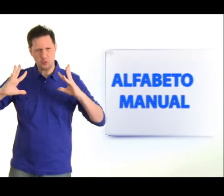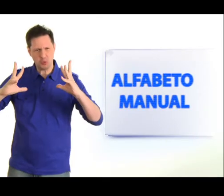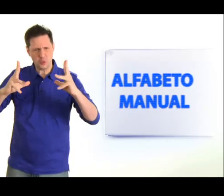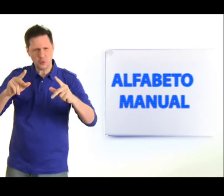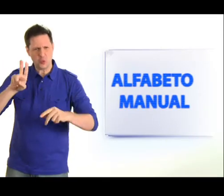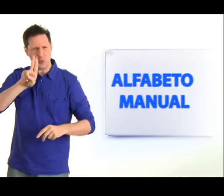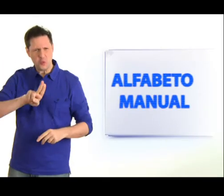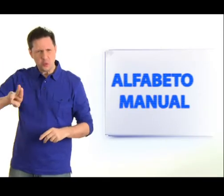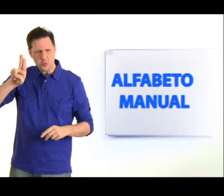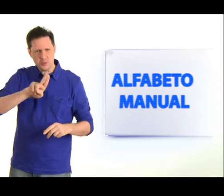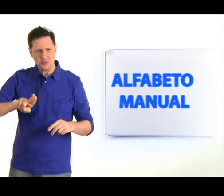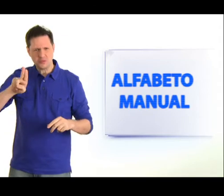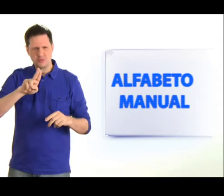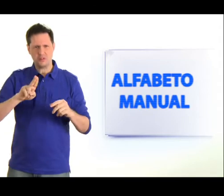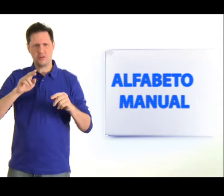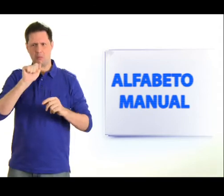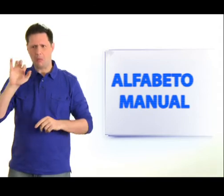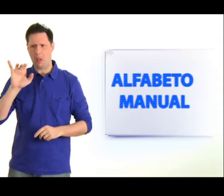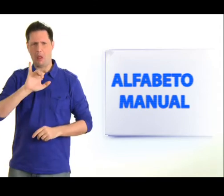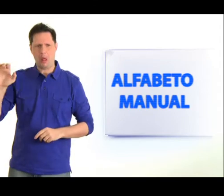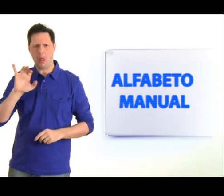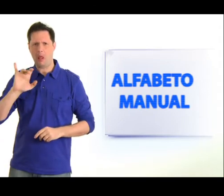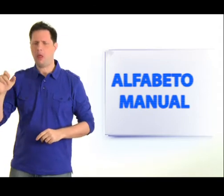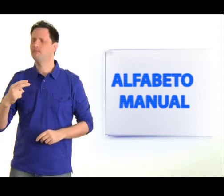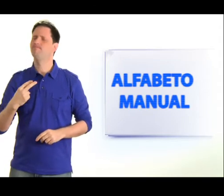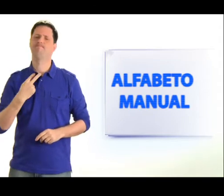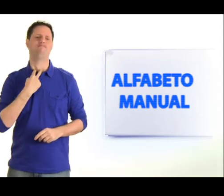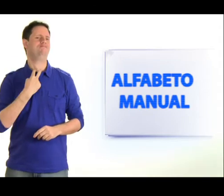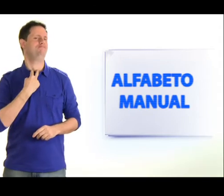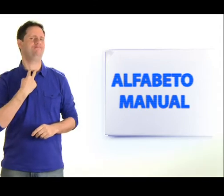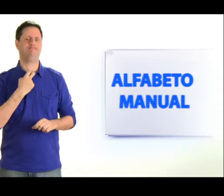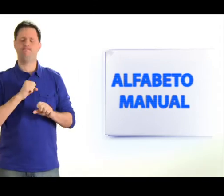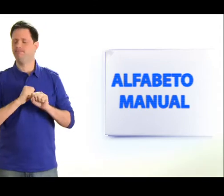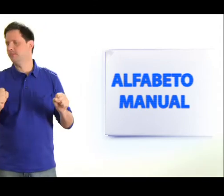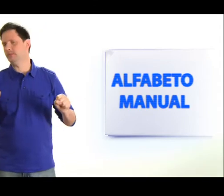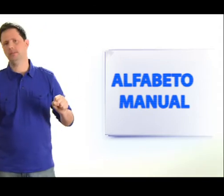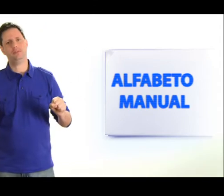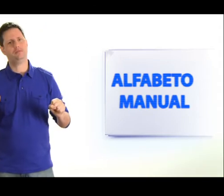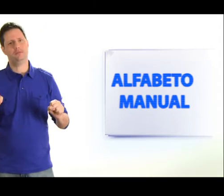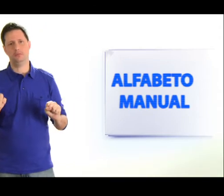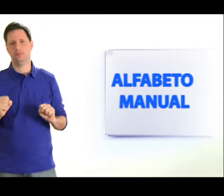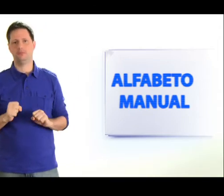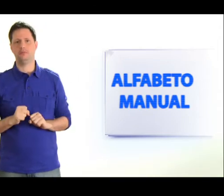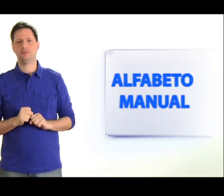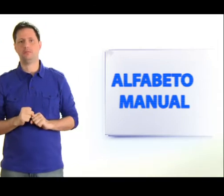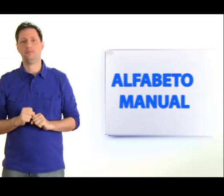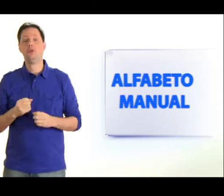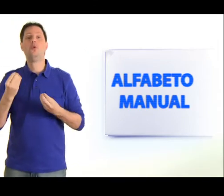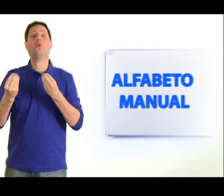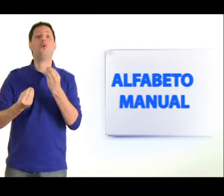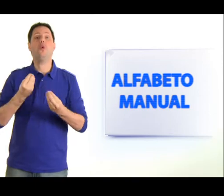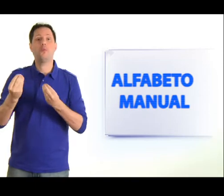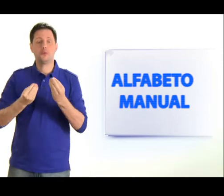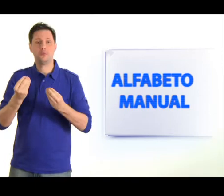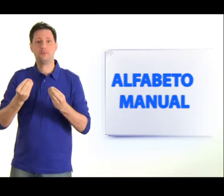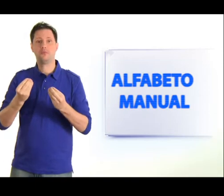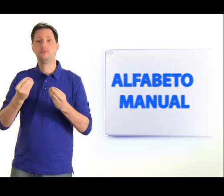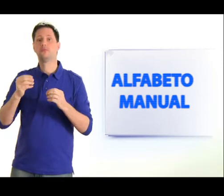o alfabeto é utilizado em todos os momentos na língua de sinais? Não, isso seria impossível. Nós vamos aprender